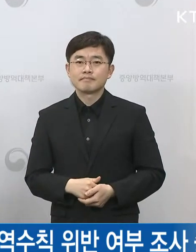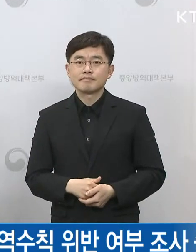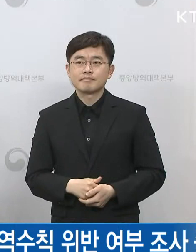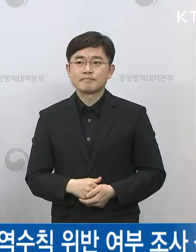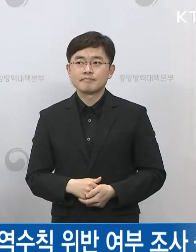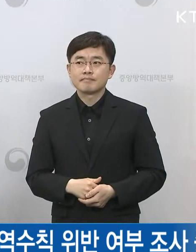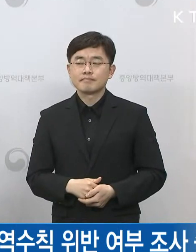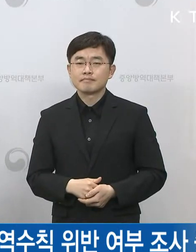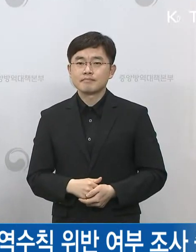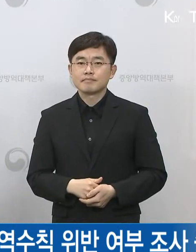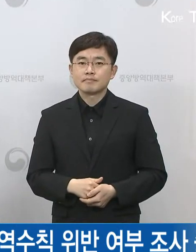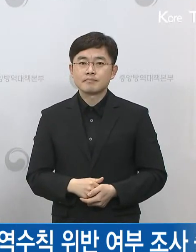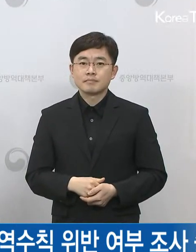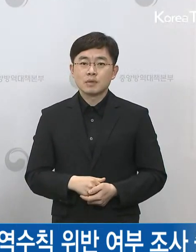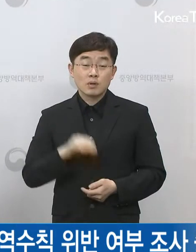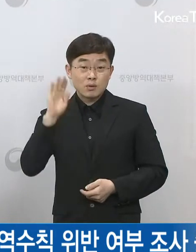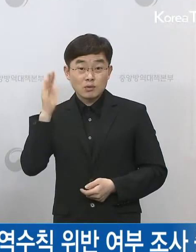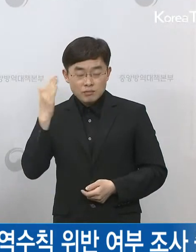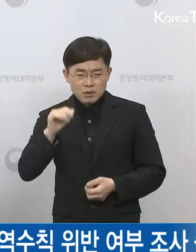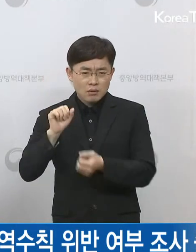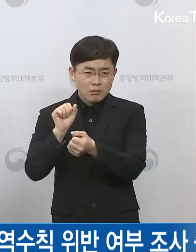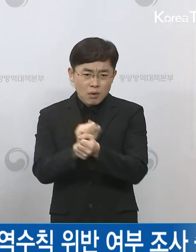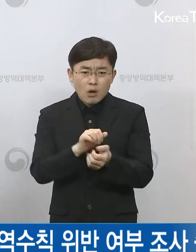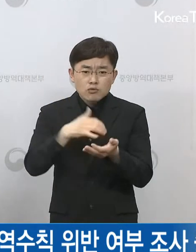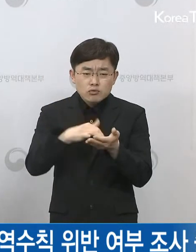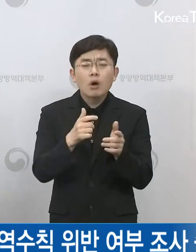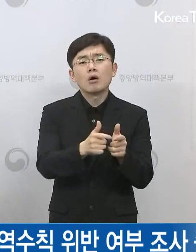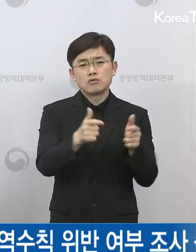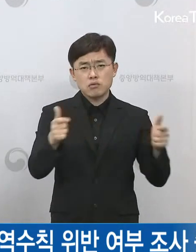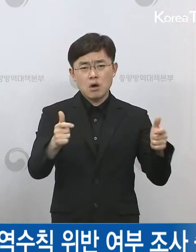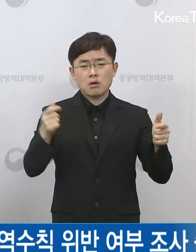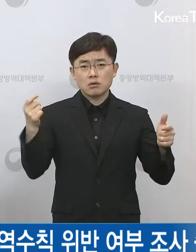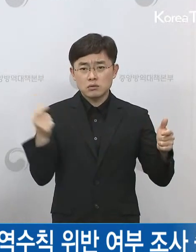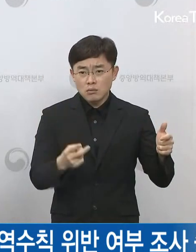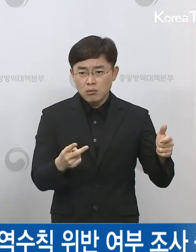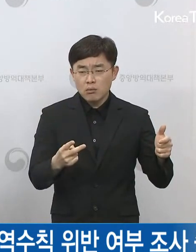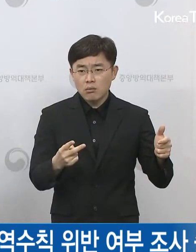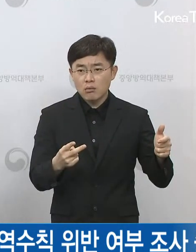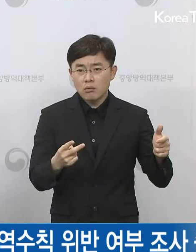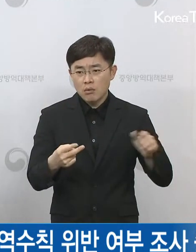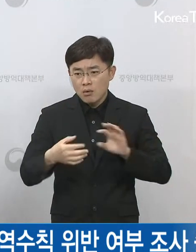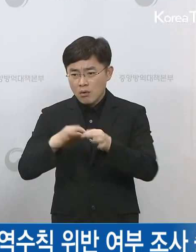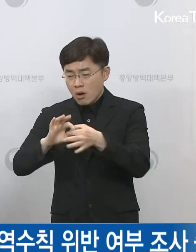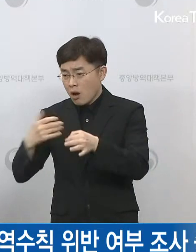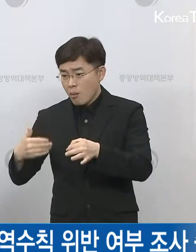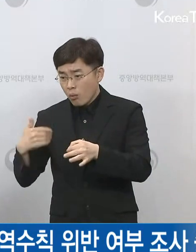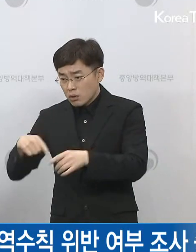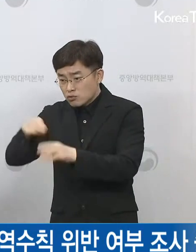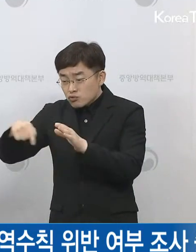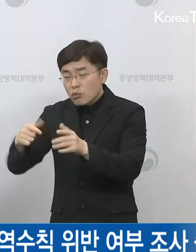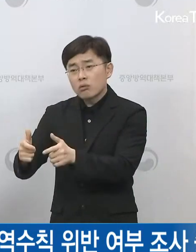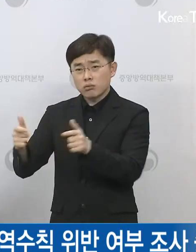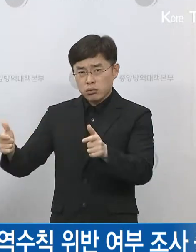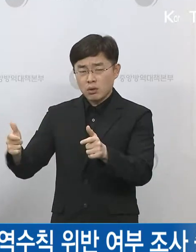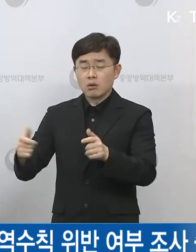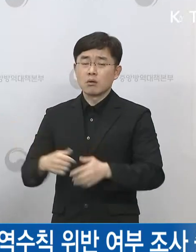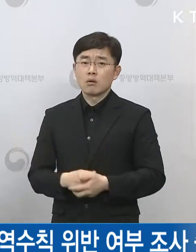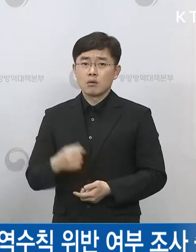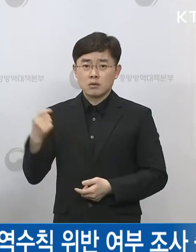환자 수도 증가하고 있고 또 조사 중인 미분류 사례 비율도 증가하고 있고 또 저희